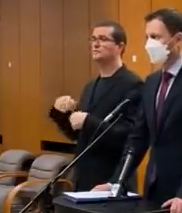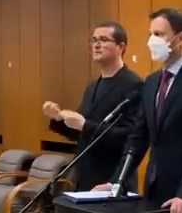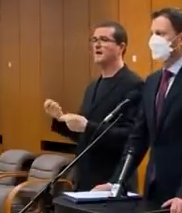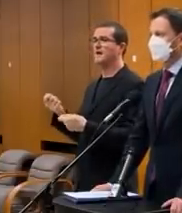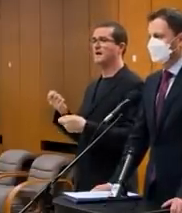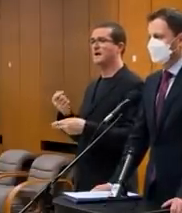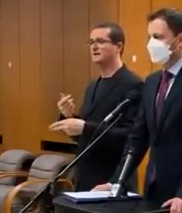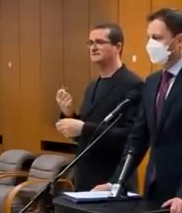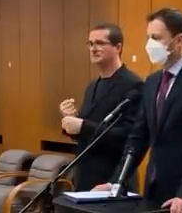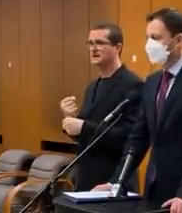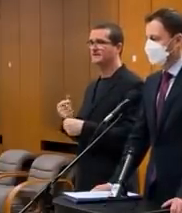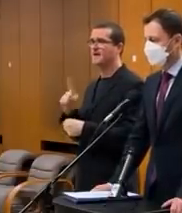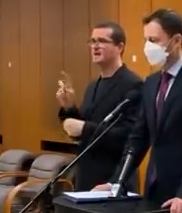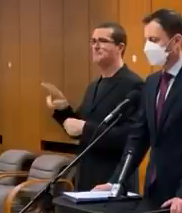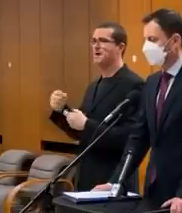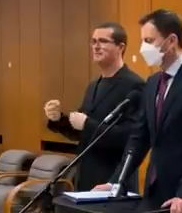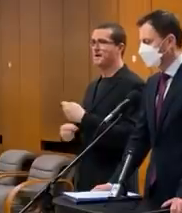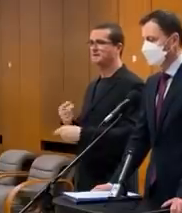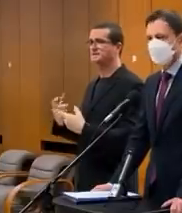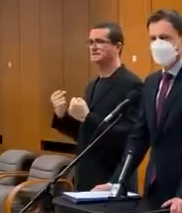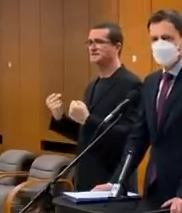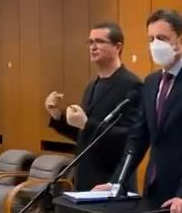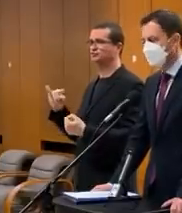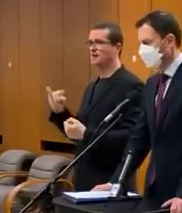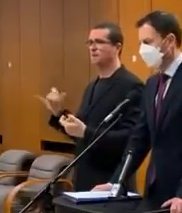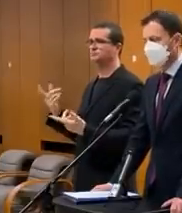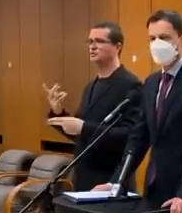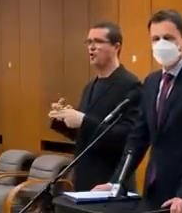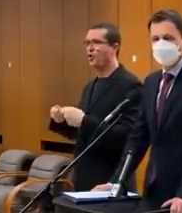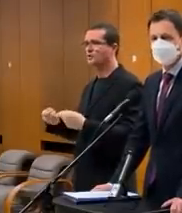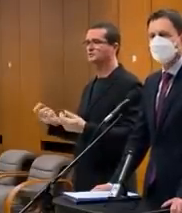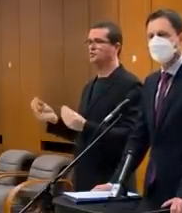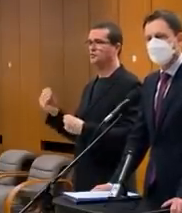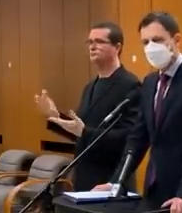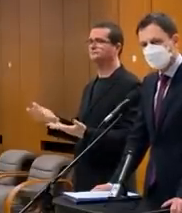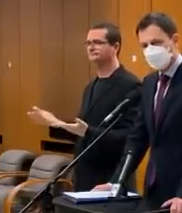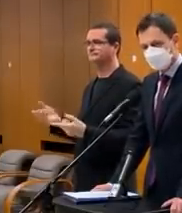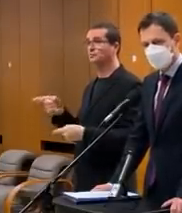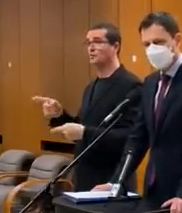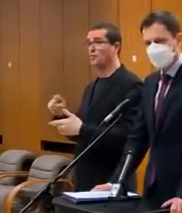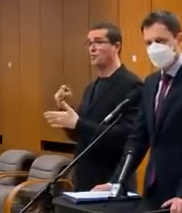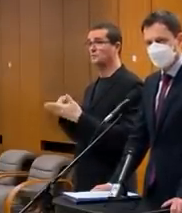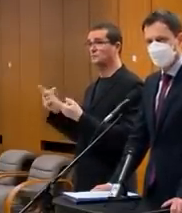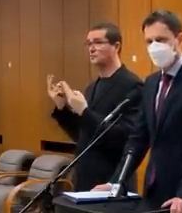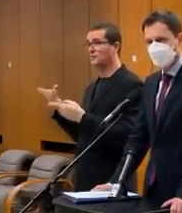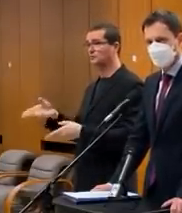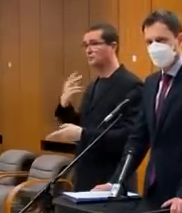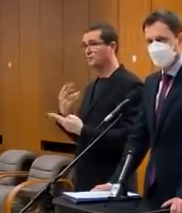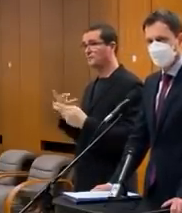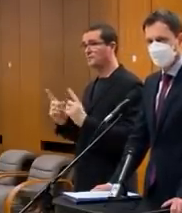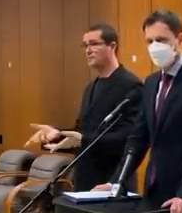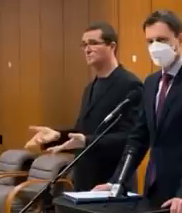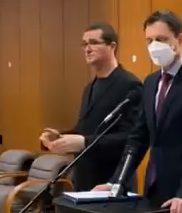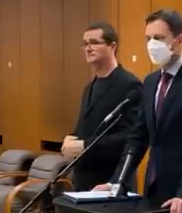urobiť? Čo vlastne, aké má následky? Je silnejší, je slabší, je nákazlívejší, je menej nákazlý? Toto sú otázky, ktoré si musíme zodpovedať.